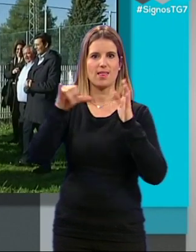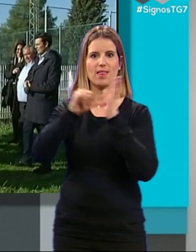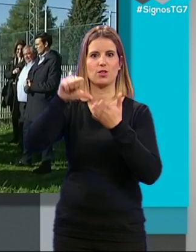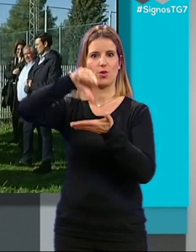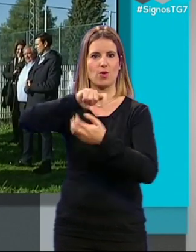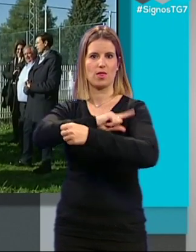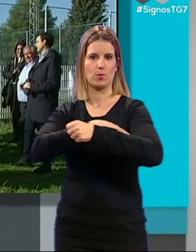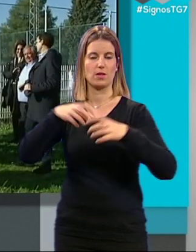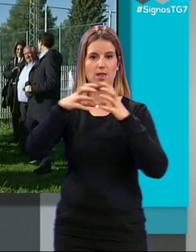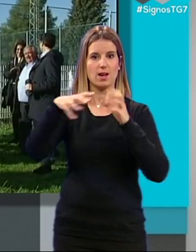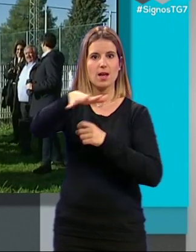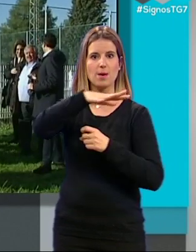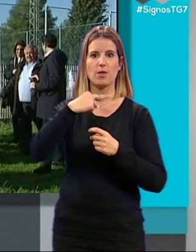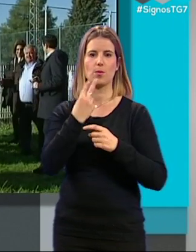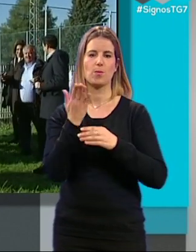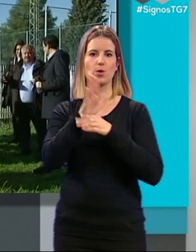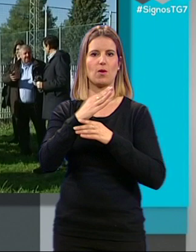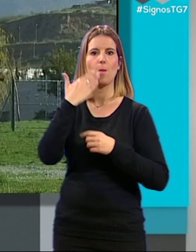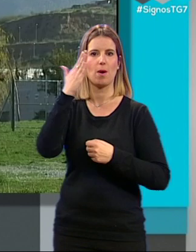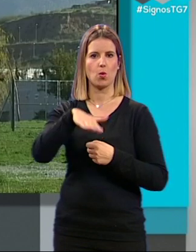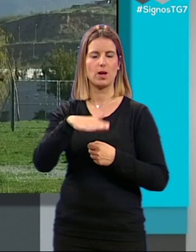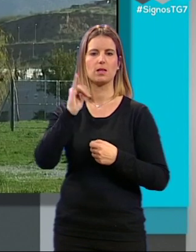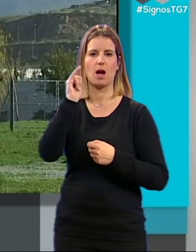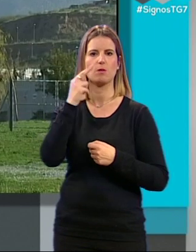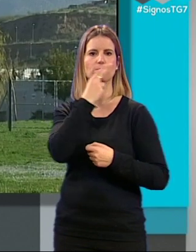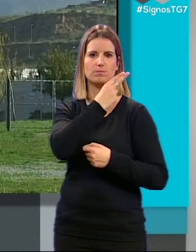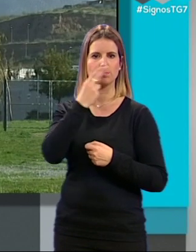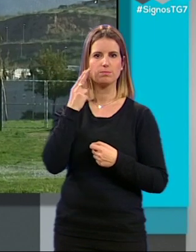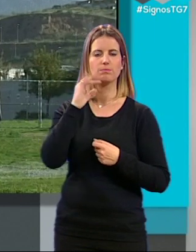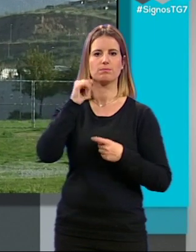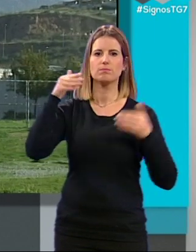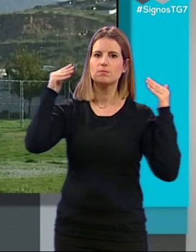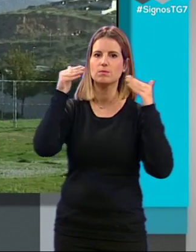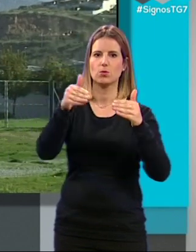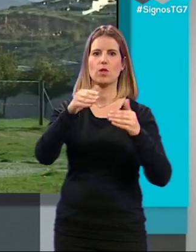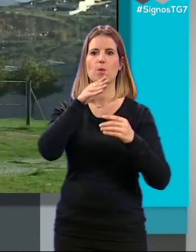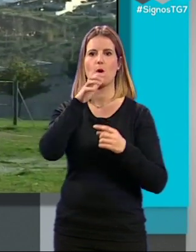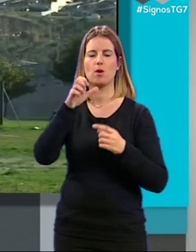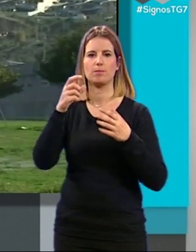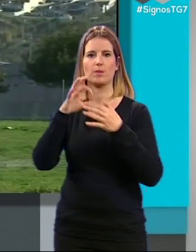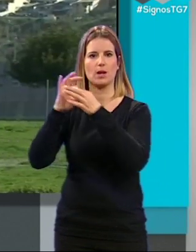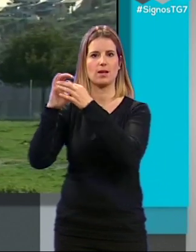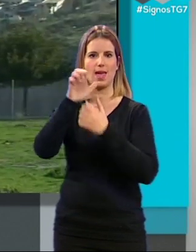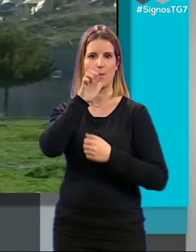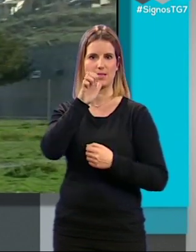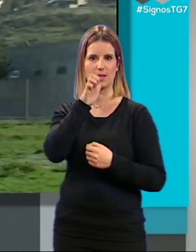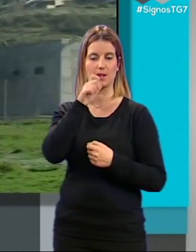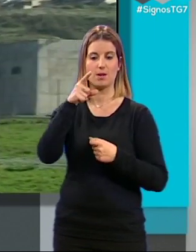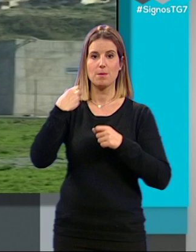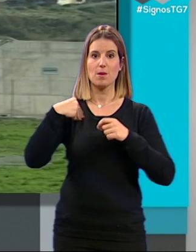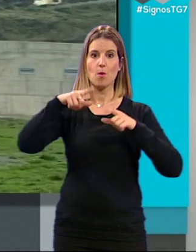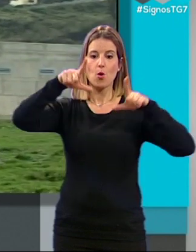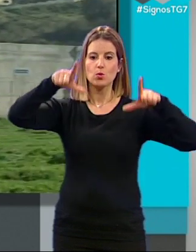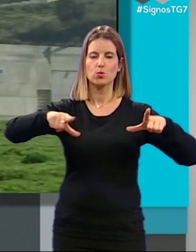un espacio que, según el portavoz del PSOE, Francisco Cuenca, tiene comprometida una actuación a través de Masagra. Este es suelo